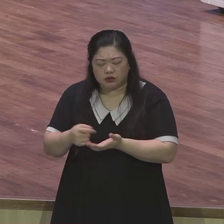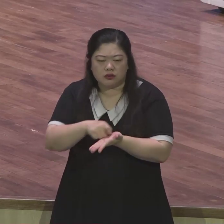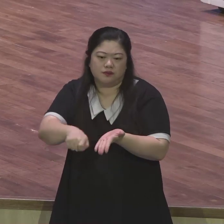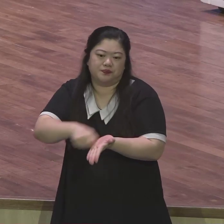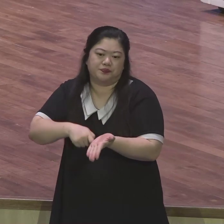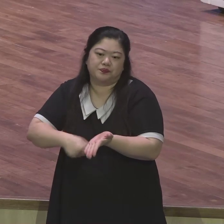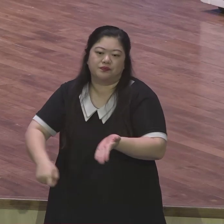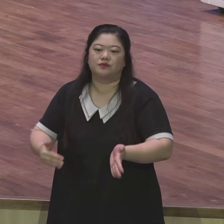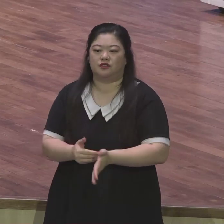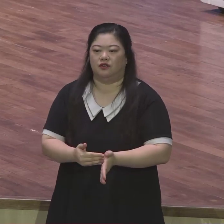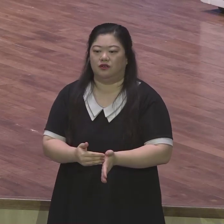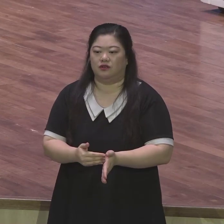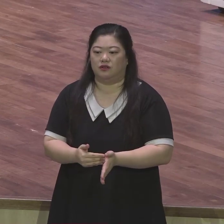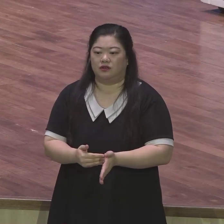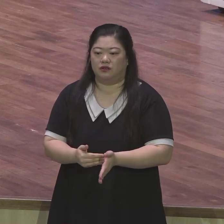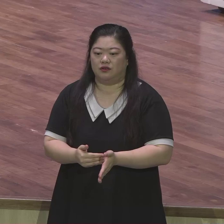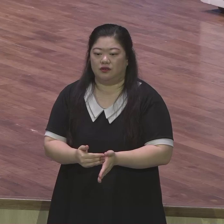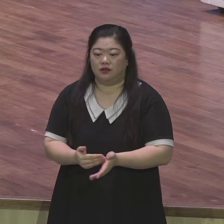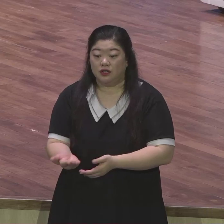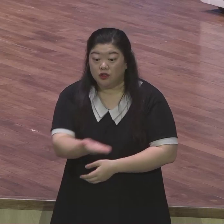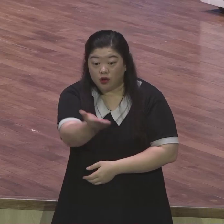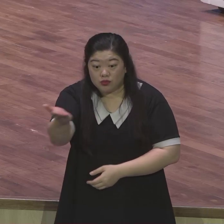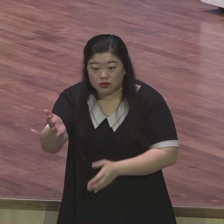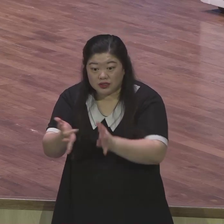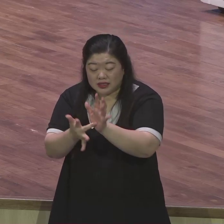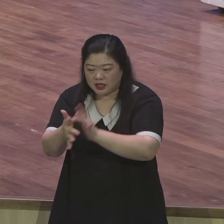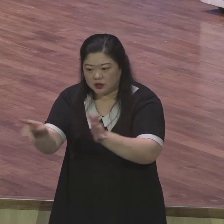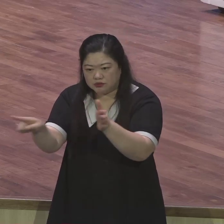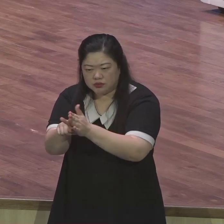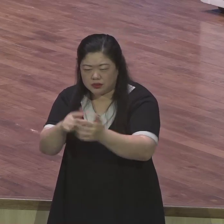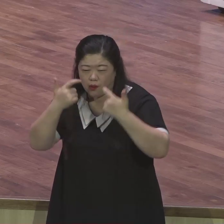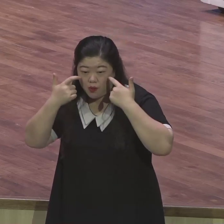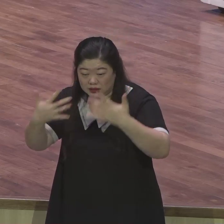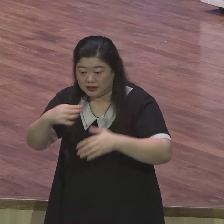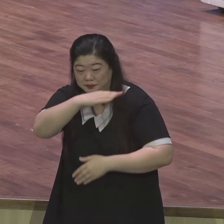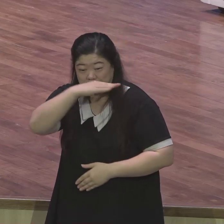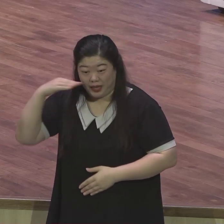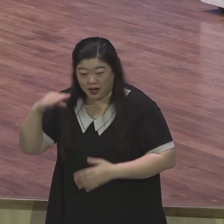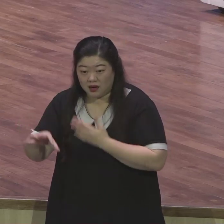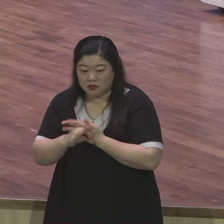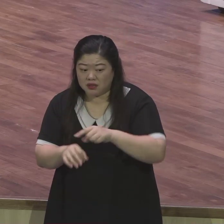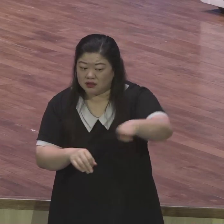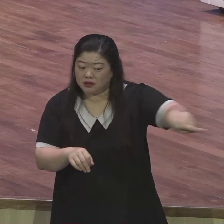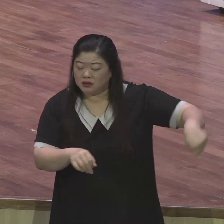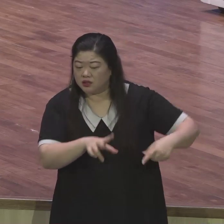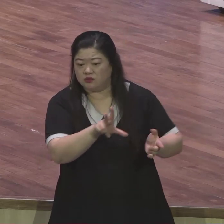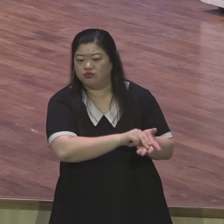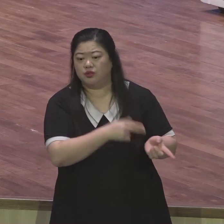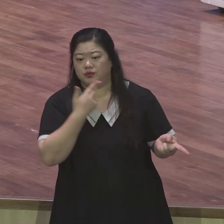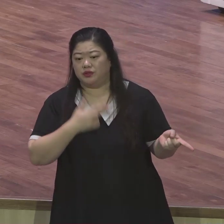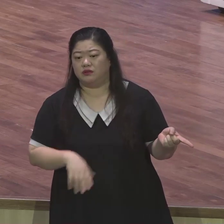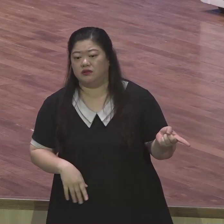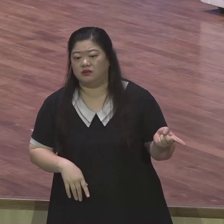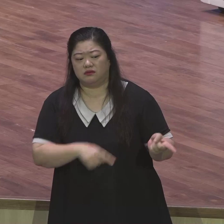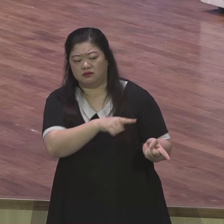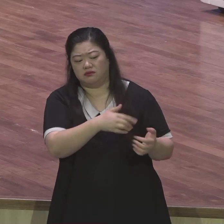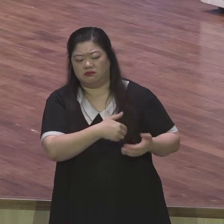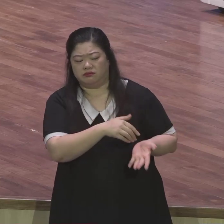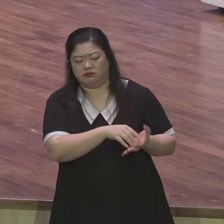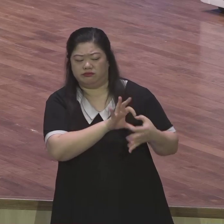그거보다 더 큰 증거는 없습니다 아 그리스도면 충분하구나 이런 사람을 사단이 가장 두려워합니다